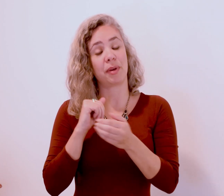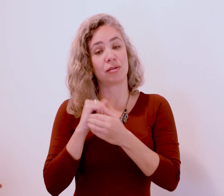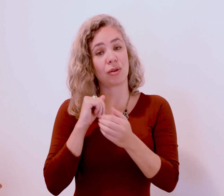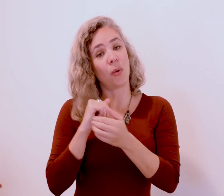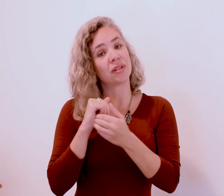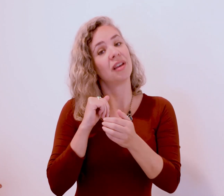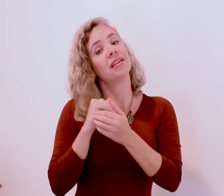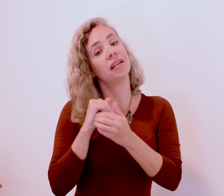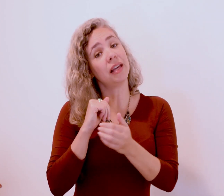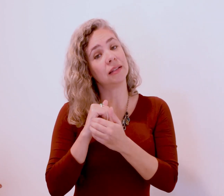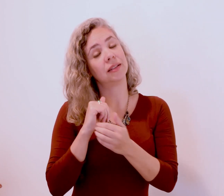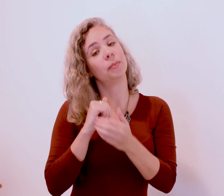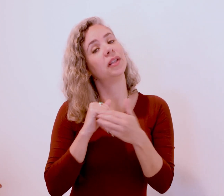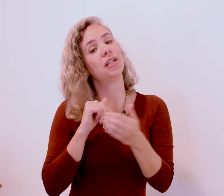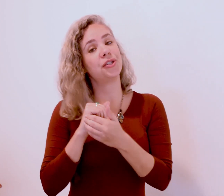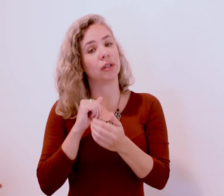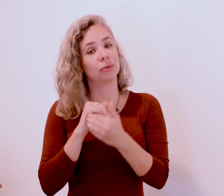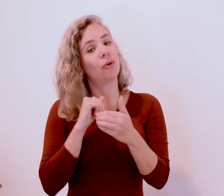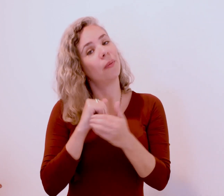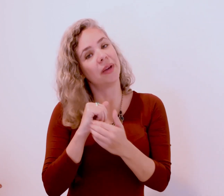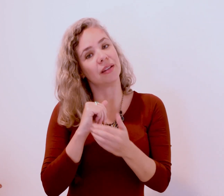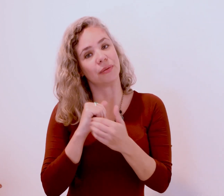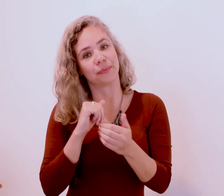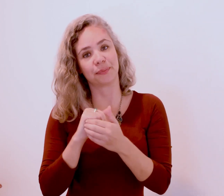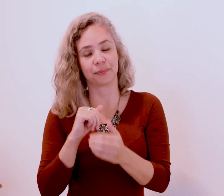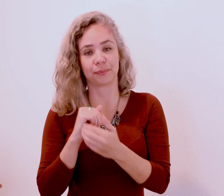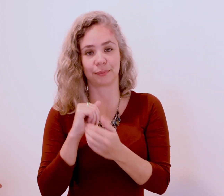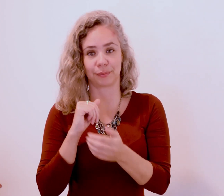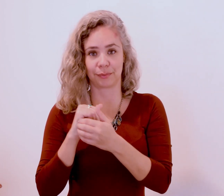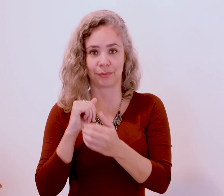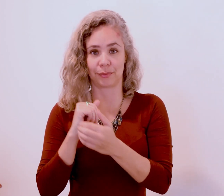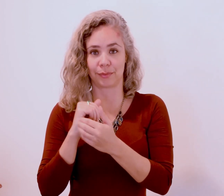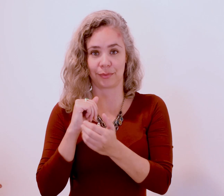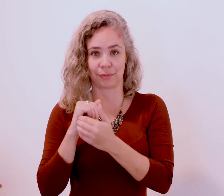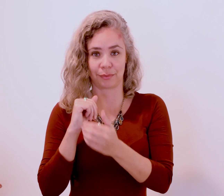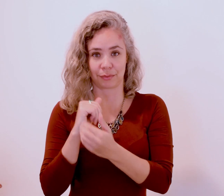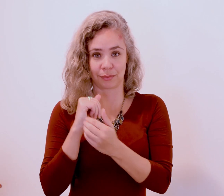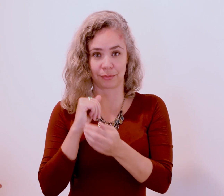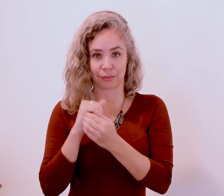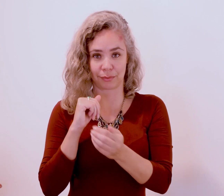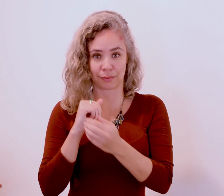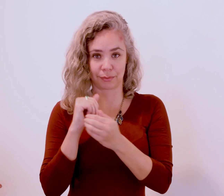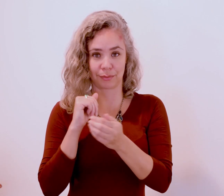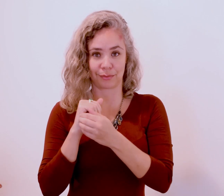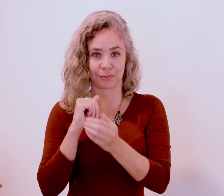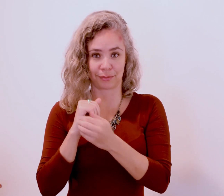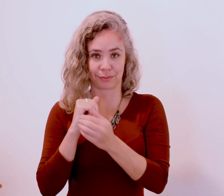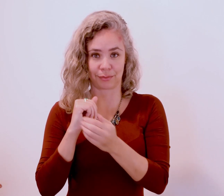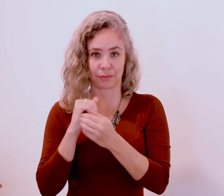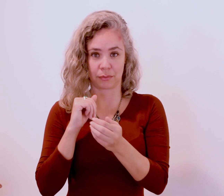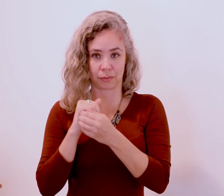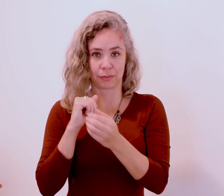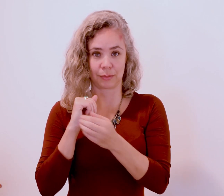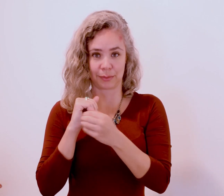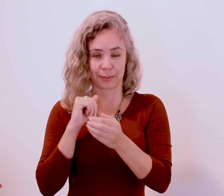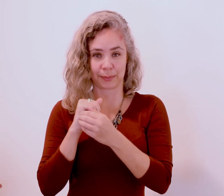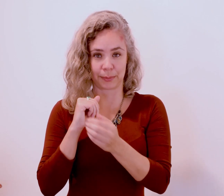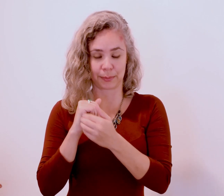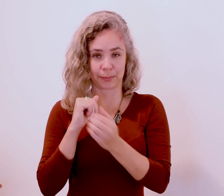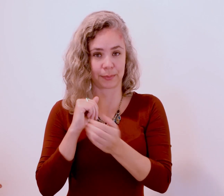perdoar.